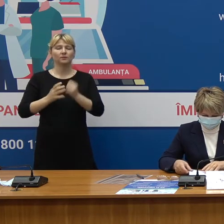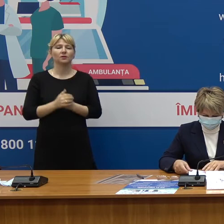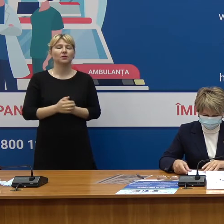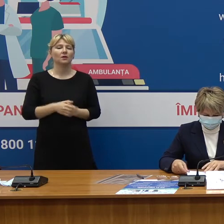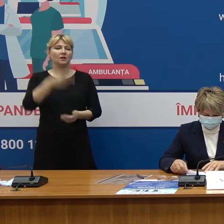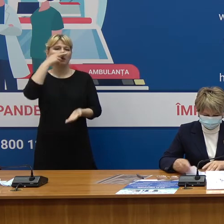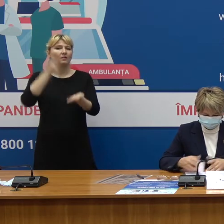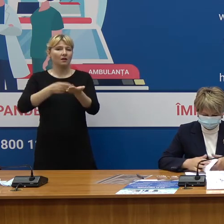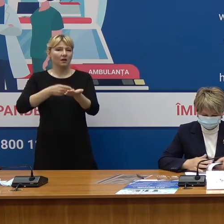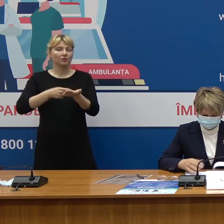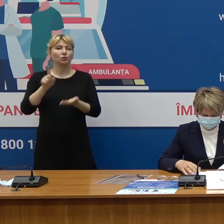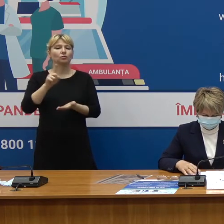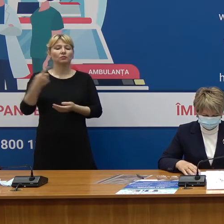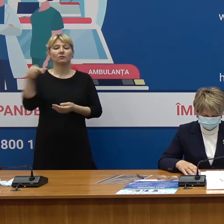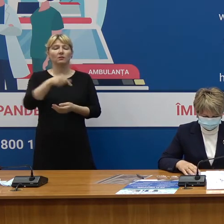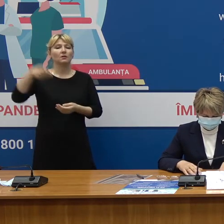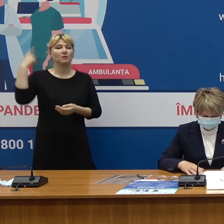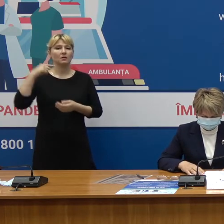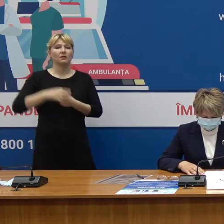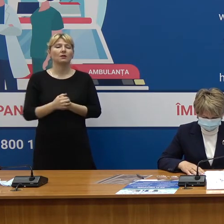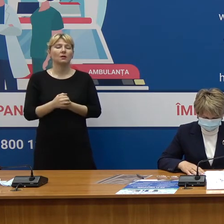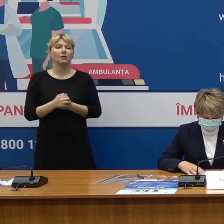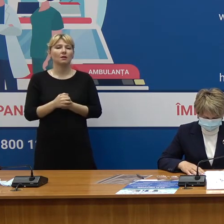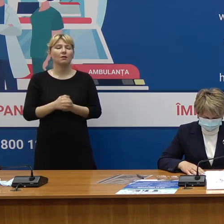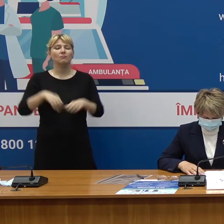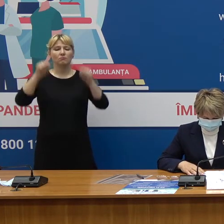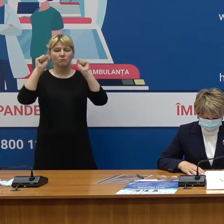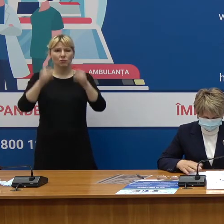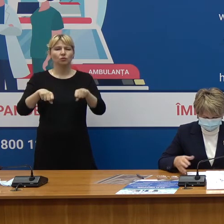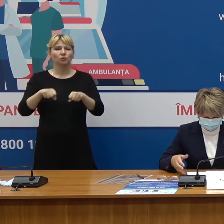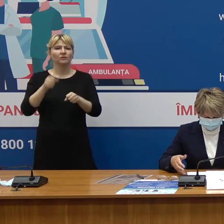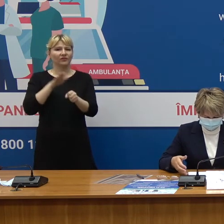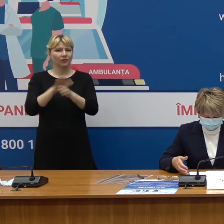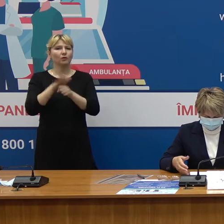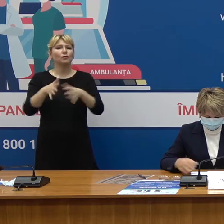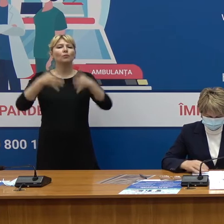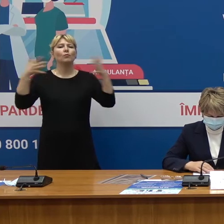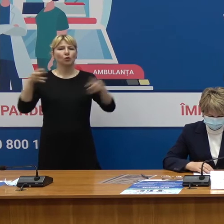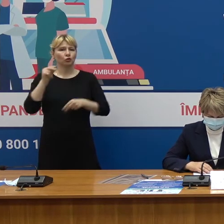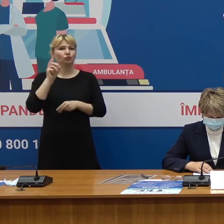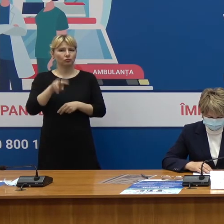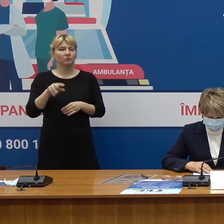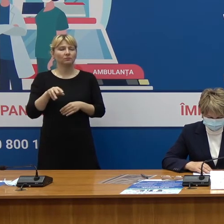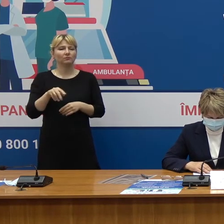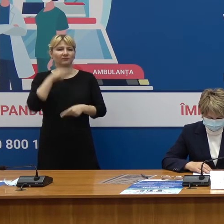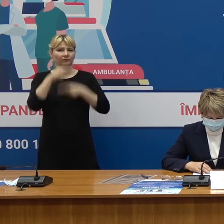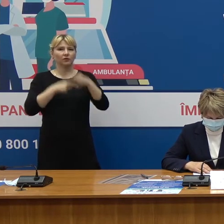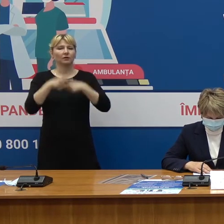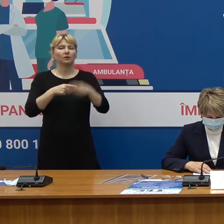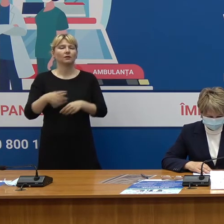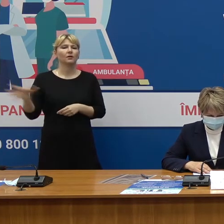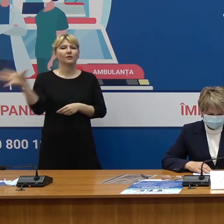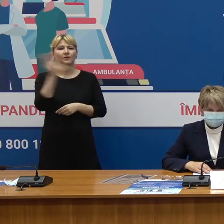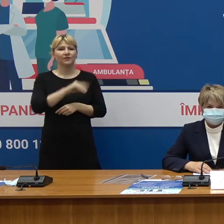fost demonstrat pe săptămâna trecută că putem face mult mai mult și întotdeauna obiectivele